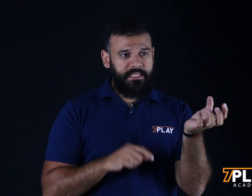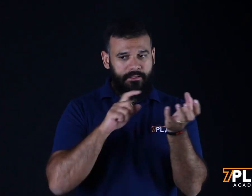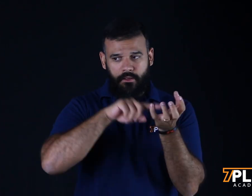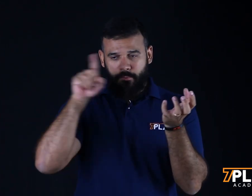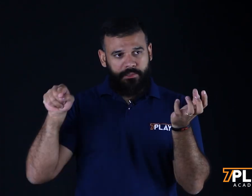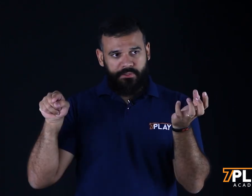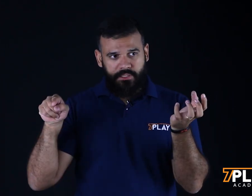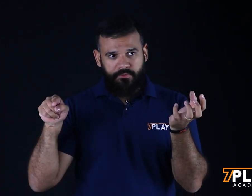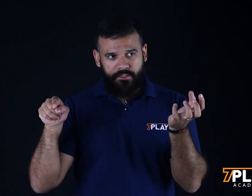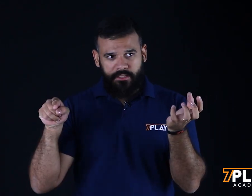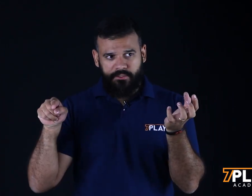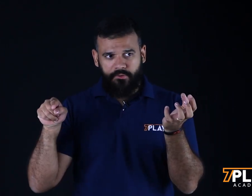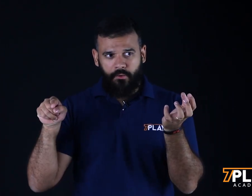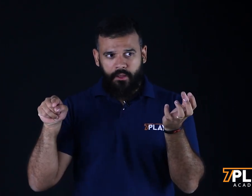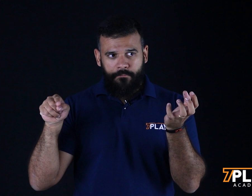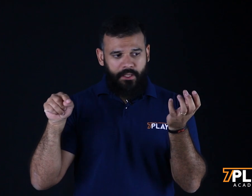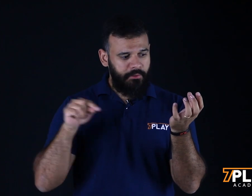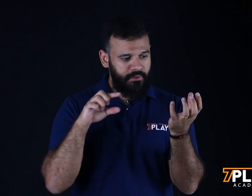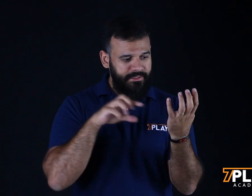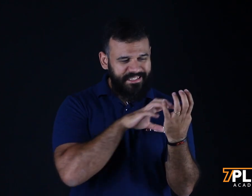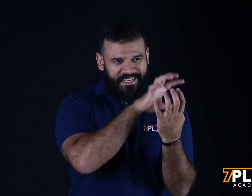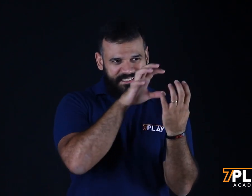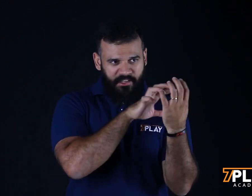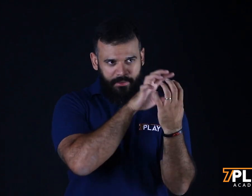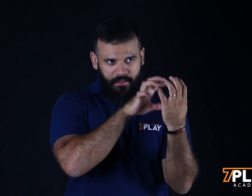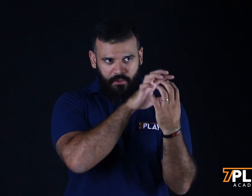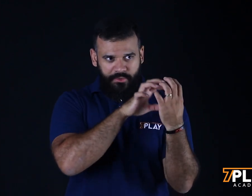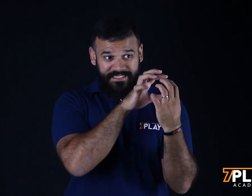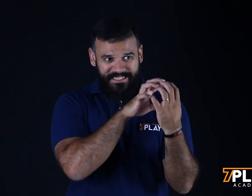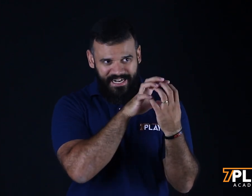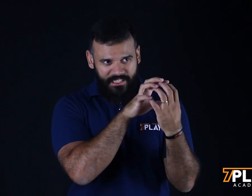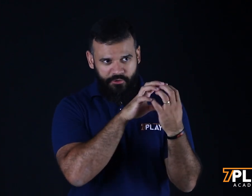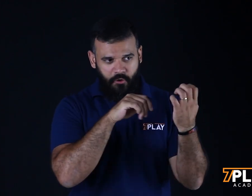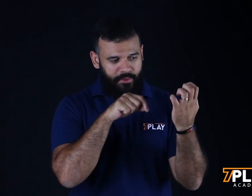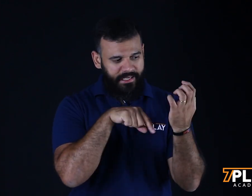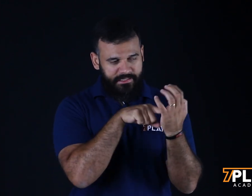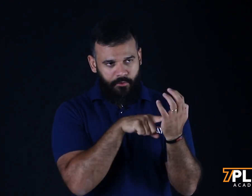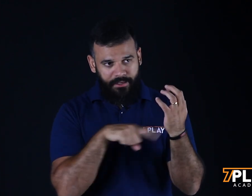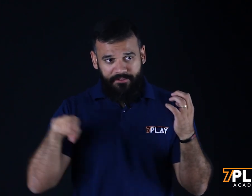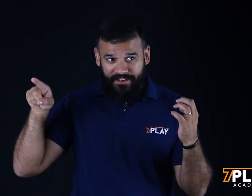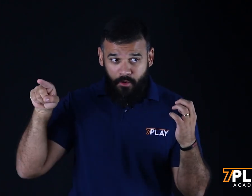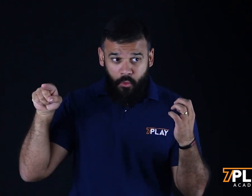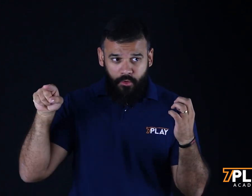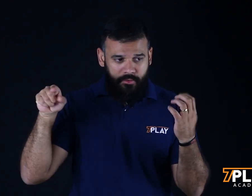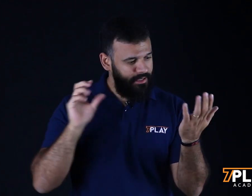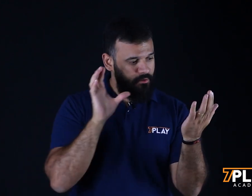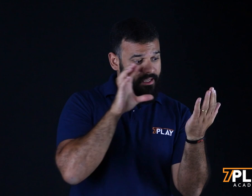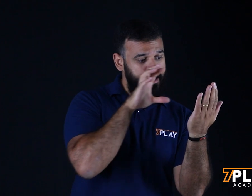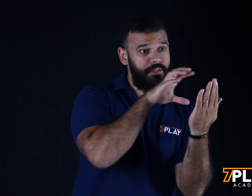entrada para as pessoas que vão entrar no seu funil. Então, as pessoas já têm que saber do que se trata a sua comunicação para ficar congruente, o que elas